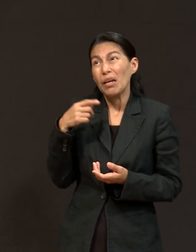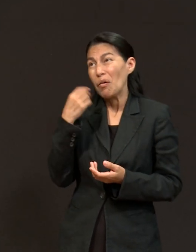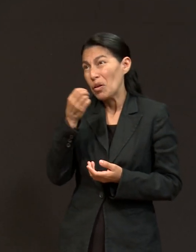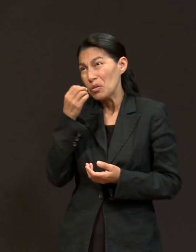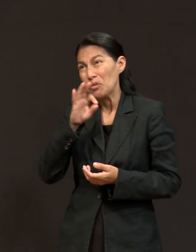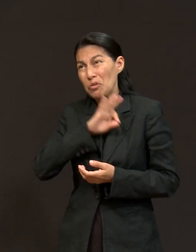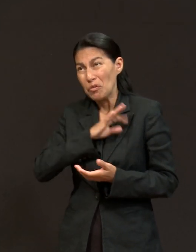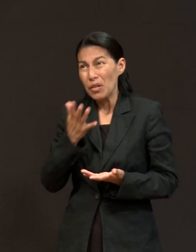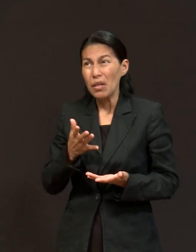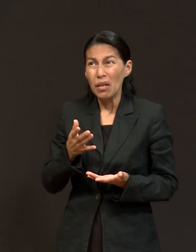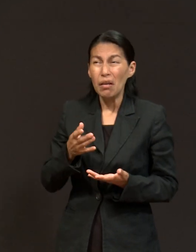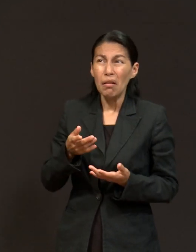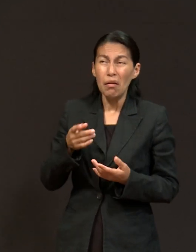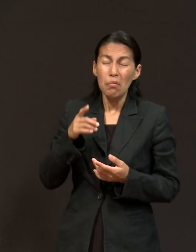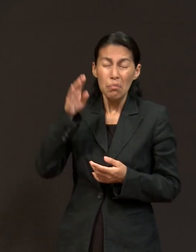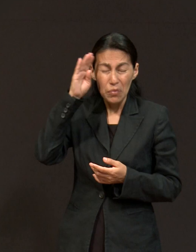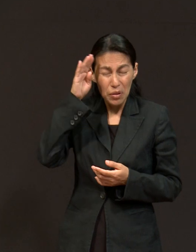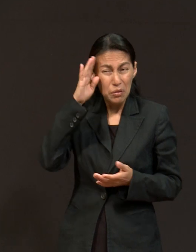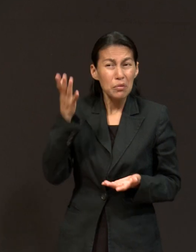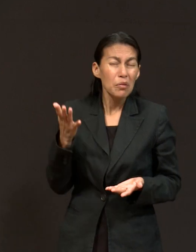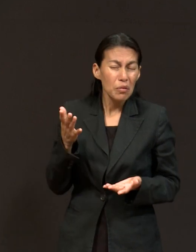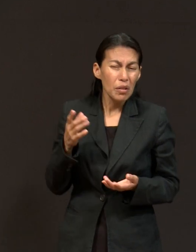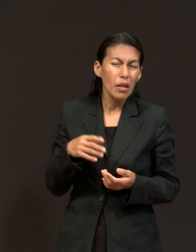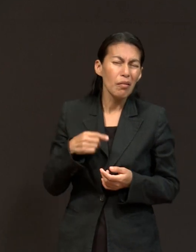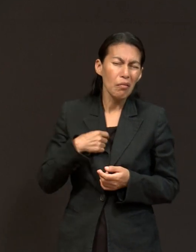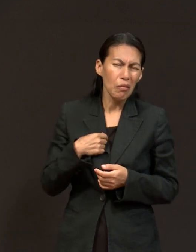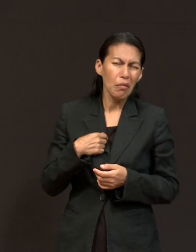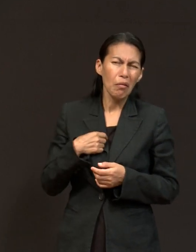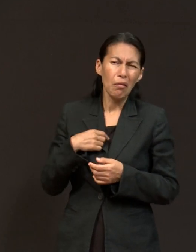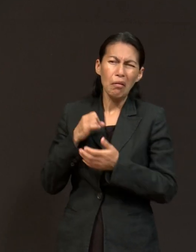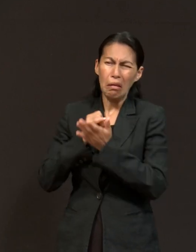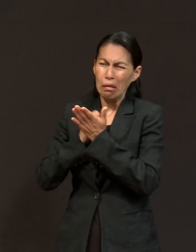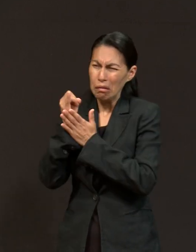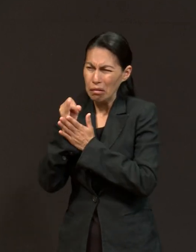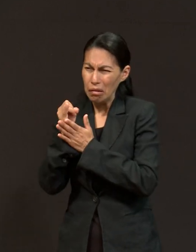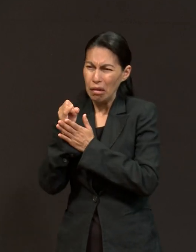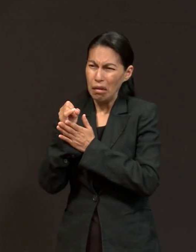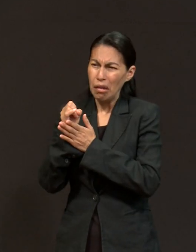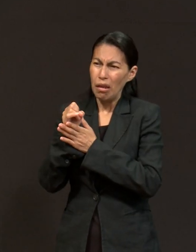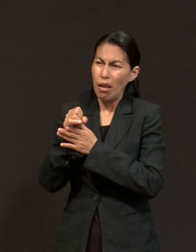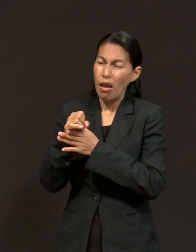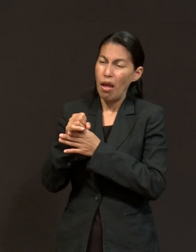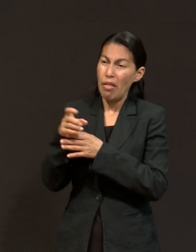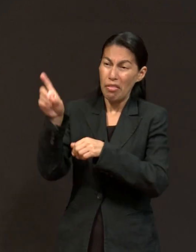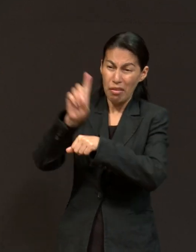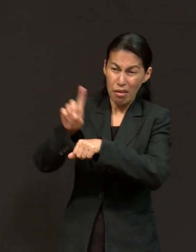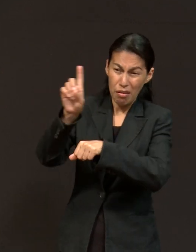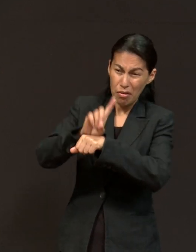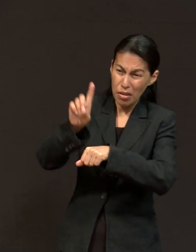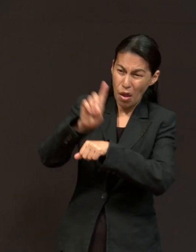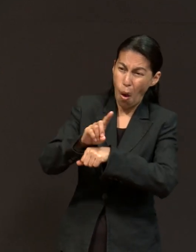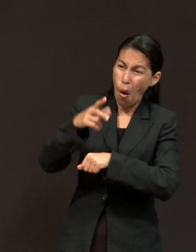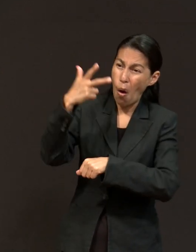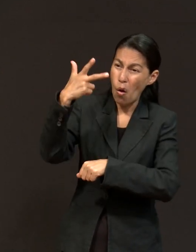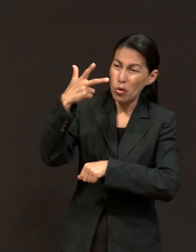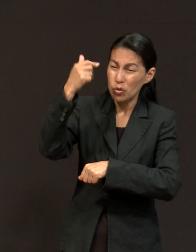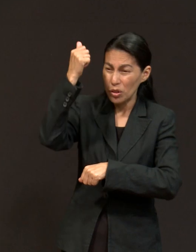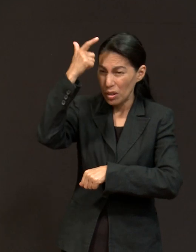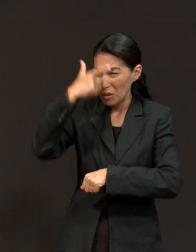Y decidí empezar a orar todos los días a las 8 de la noche, contando en oración todo lo que me pasaba en el día. O si